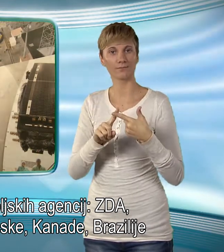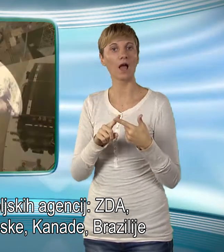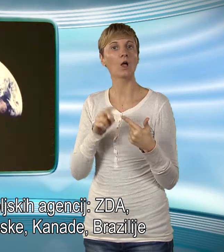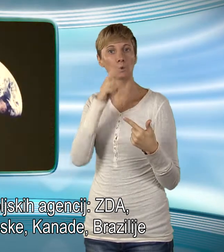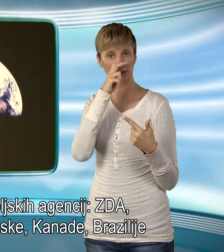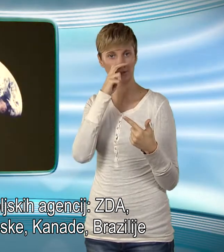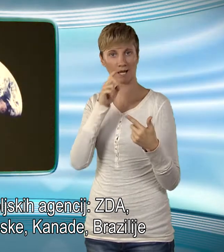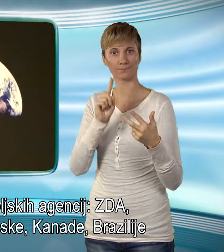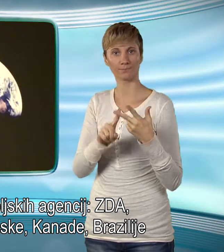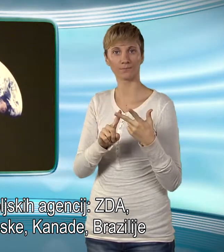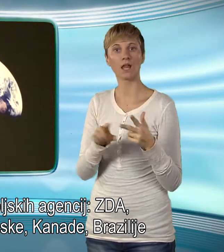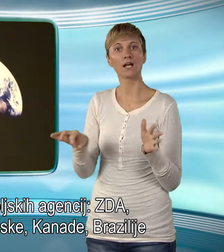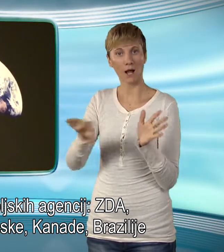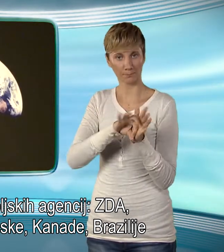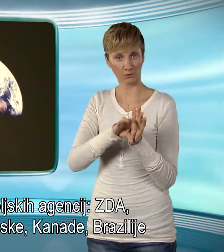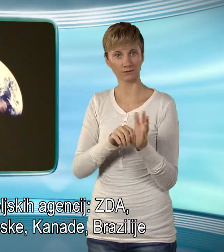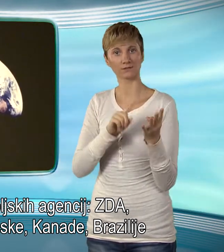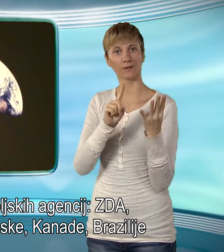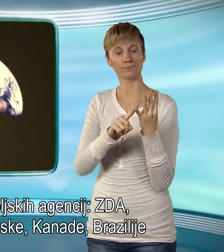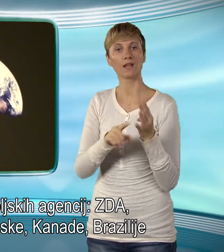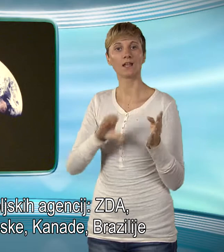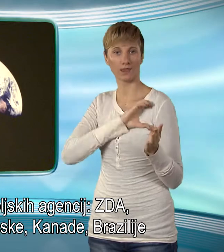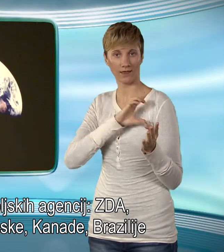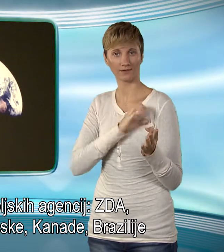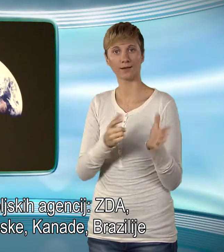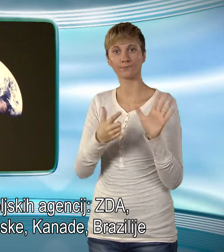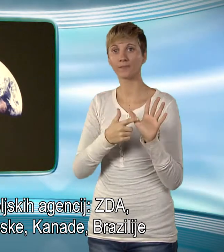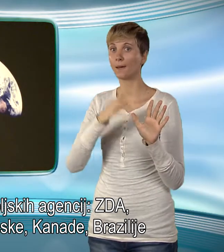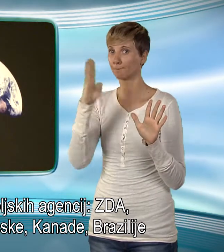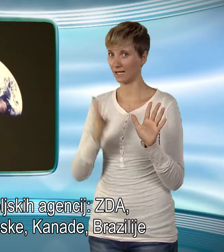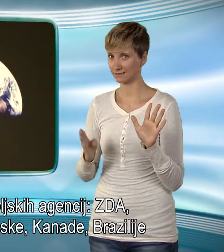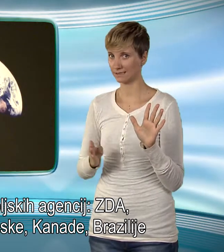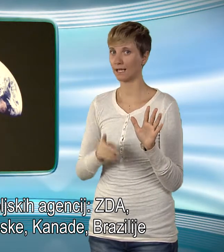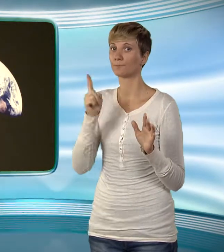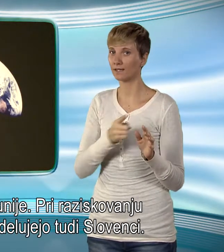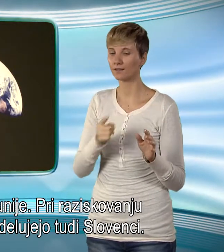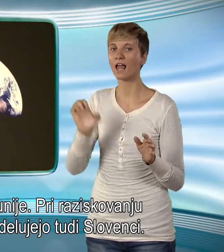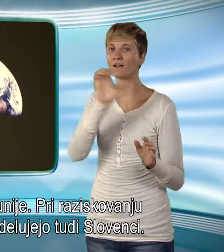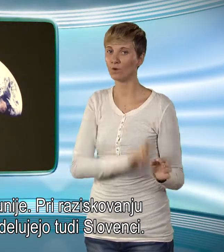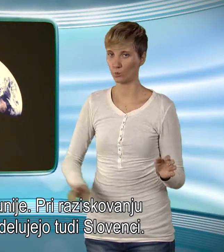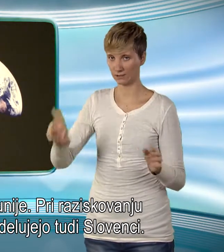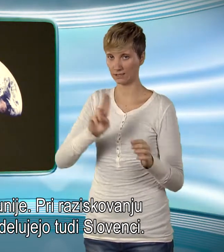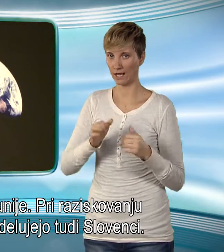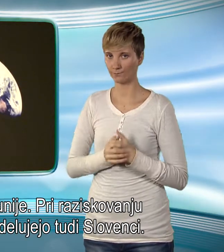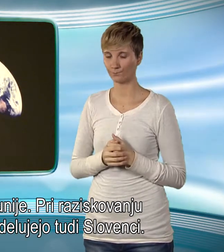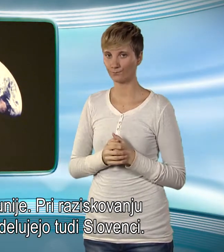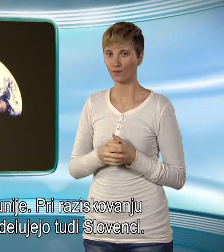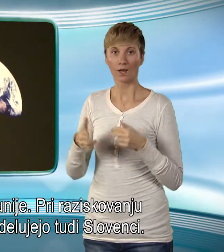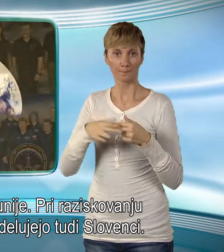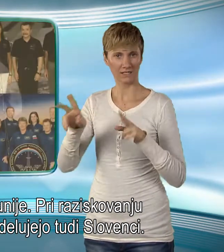Rusije, Japonske, Kanade, Brazilije in Evropske unije. Pri